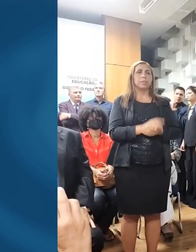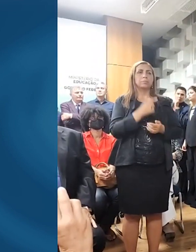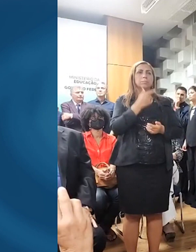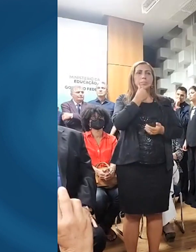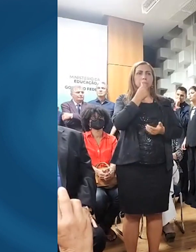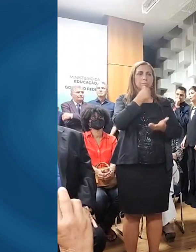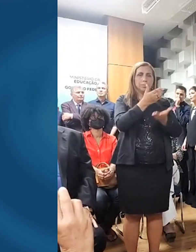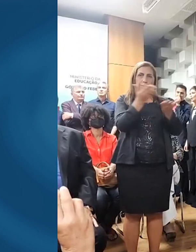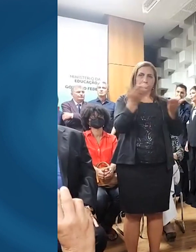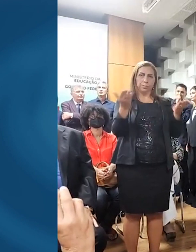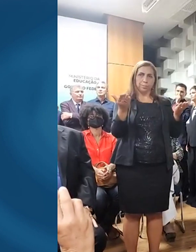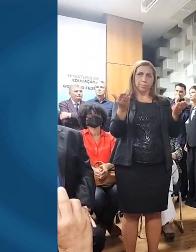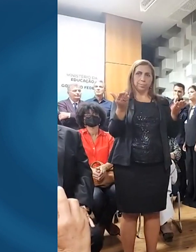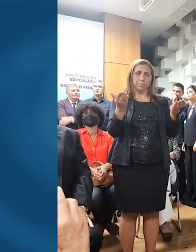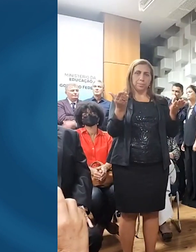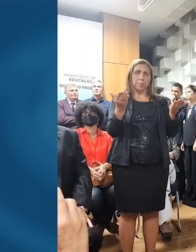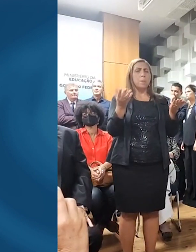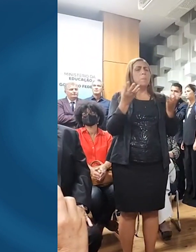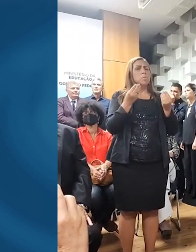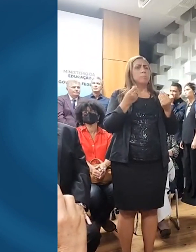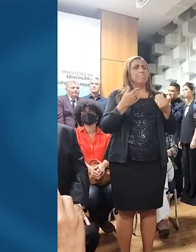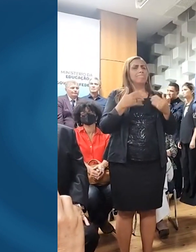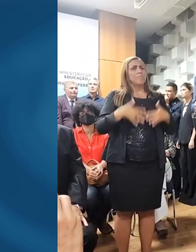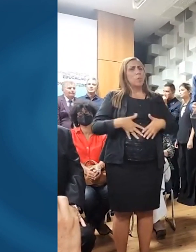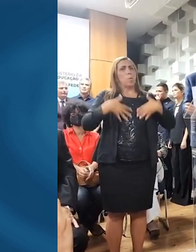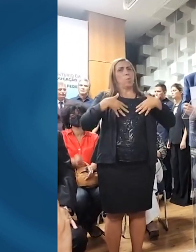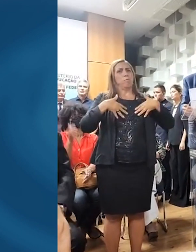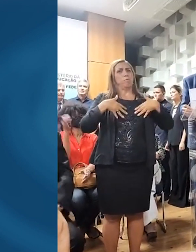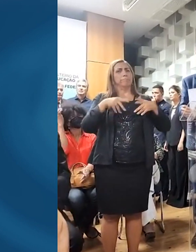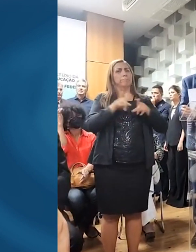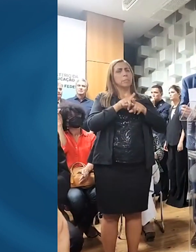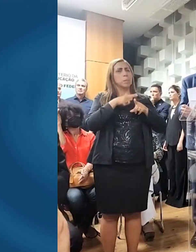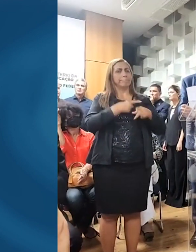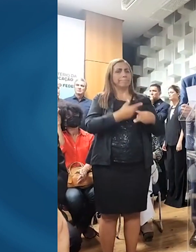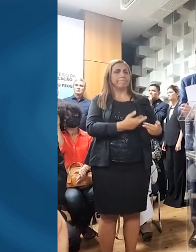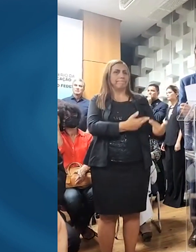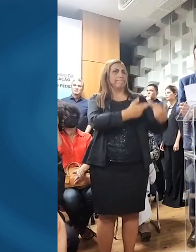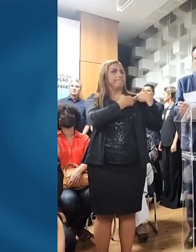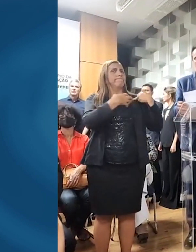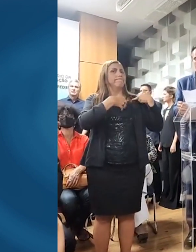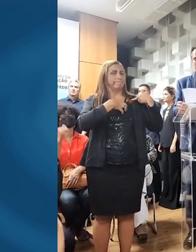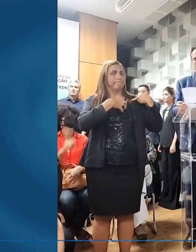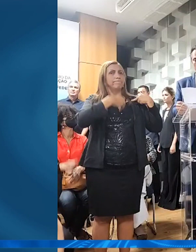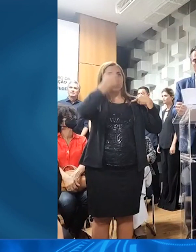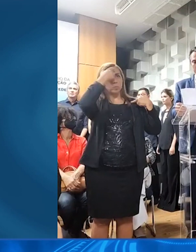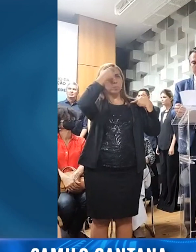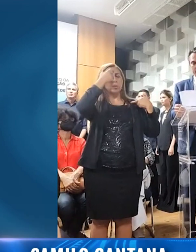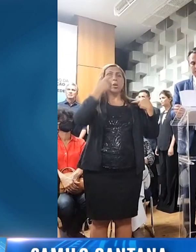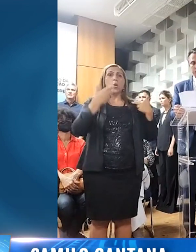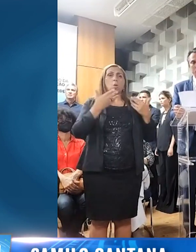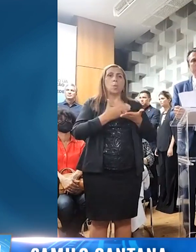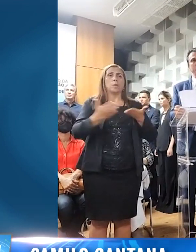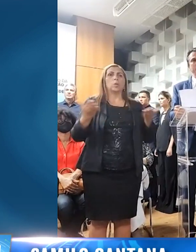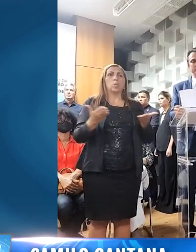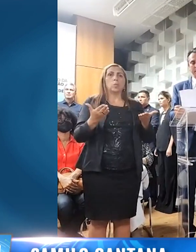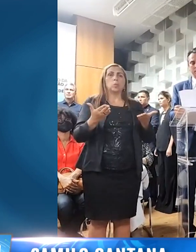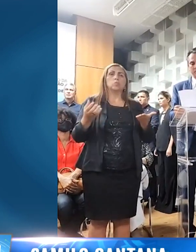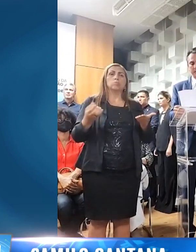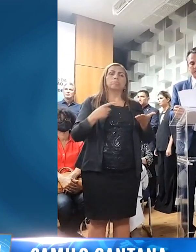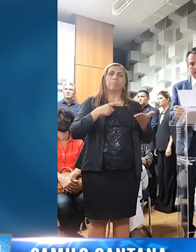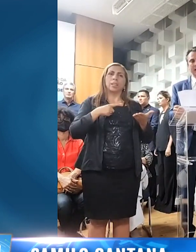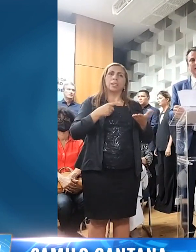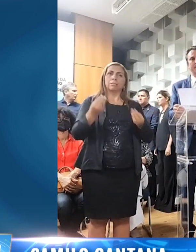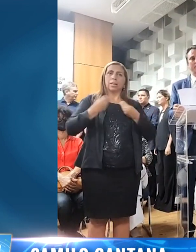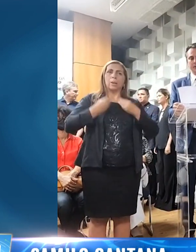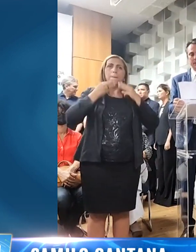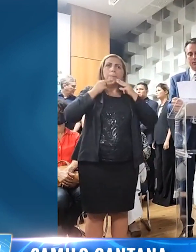necessidade da reconstrução da educação no país, tão negligenciada no governo passado. Iniciou hoje essa nobre missão